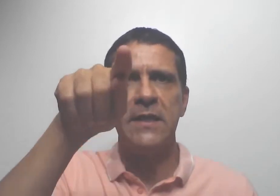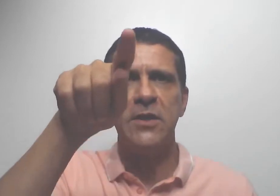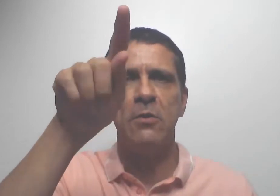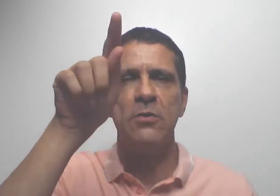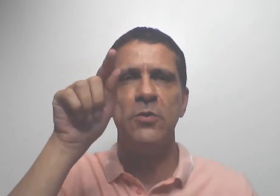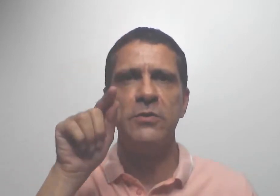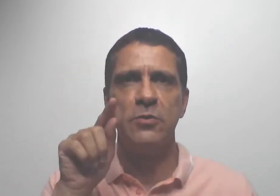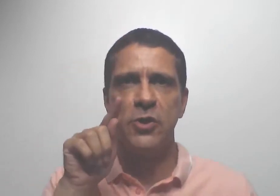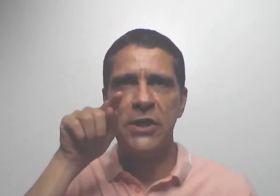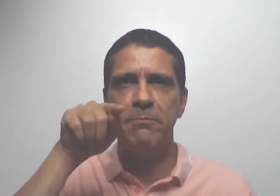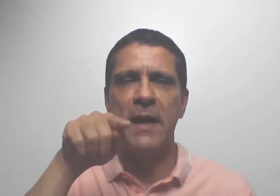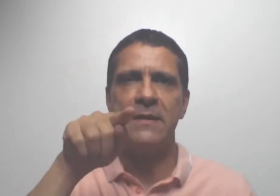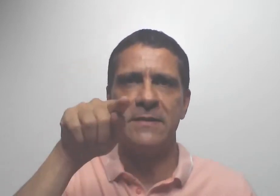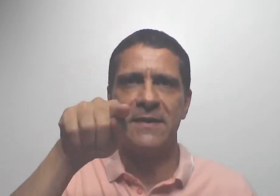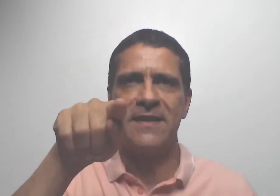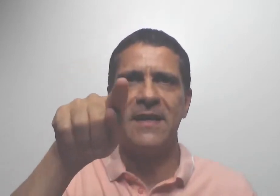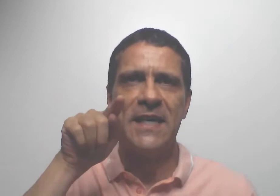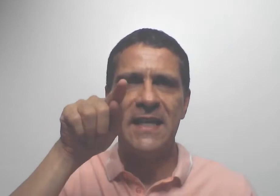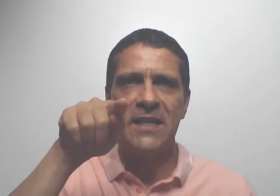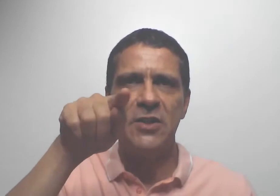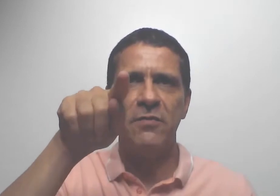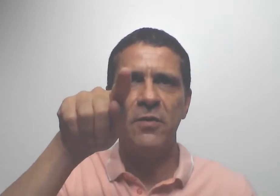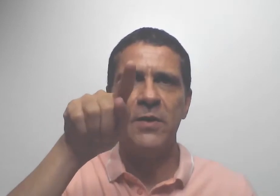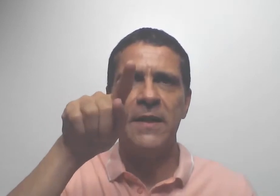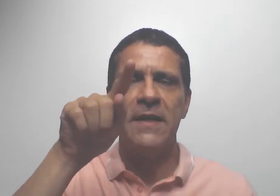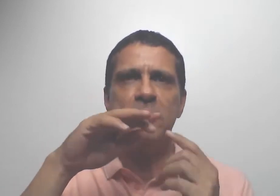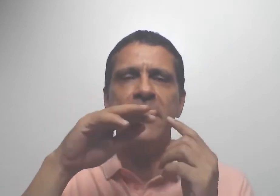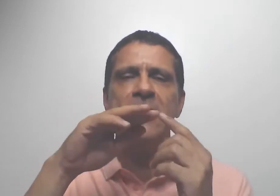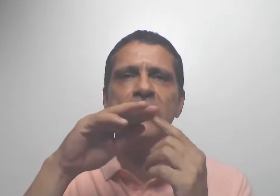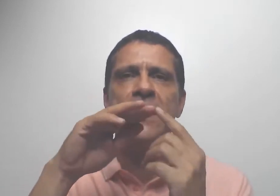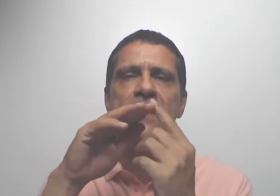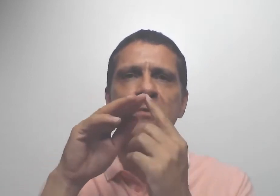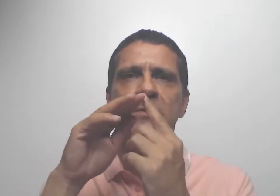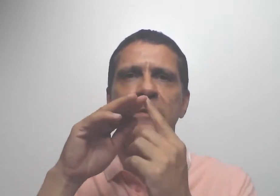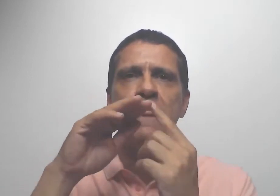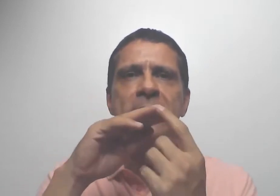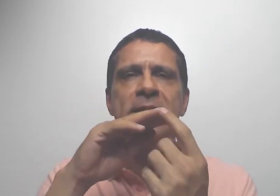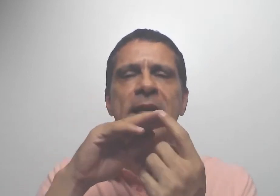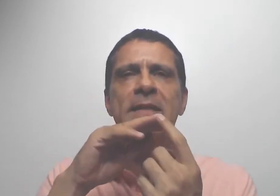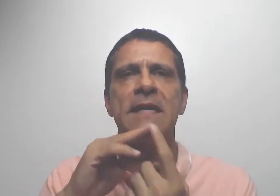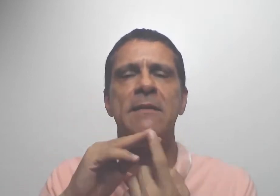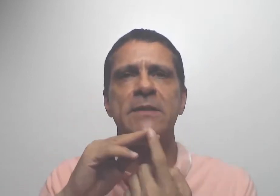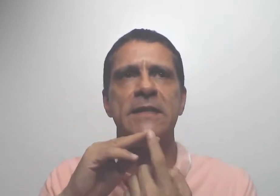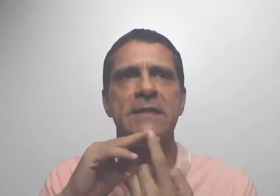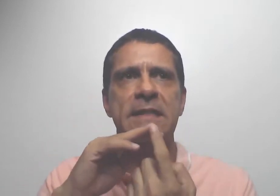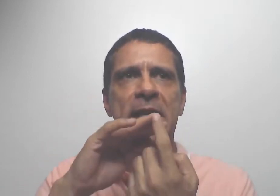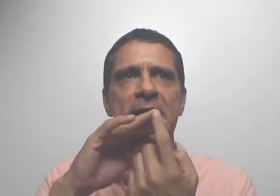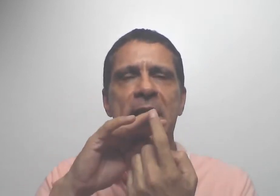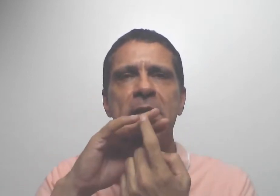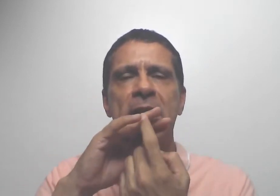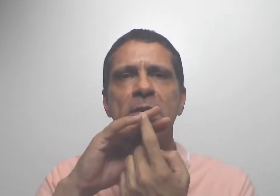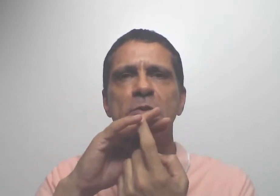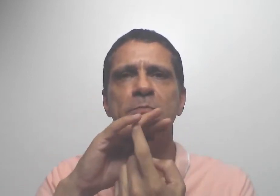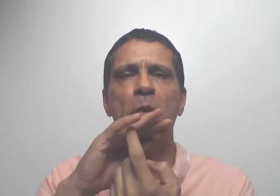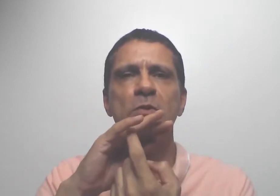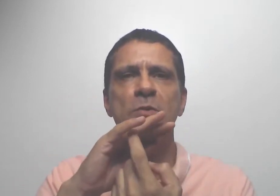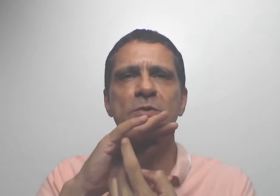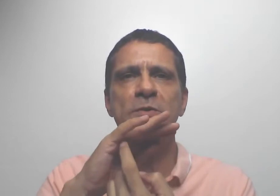a energia conduz. O chi passa, onde a energia flui. E os meridianos, eles têm, digamos assim, determinados pontos.